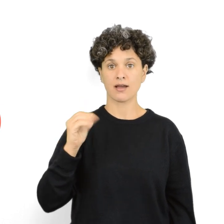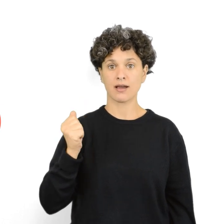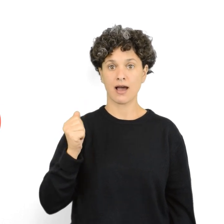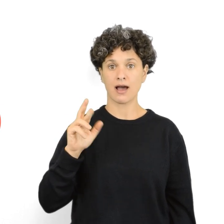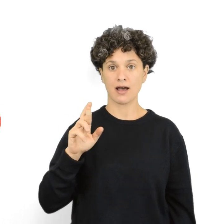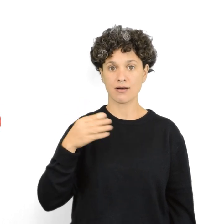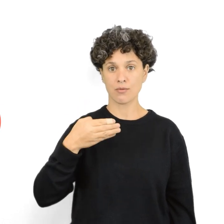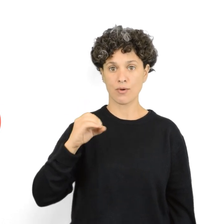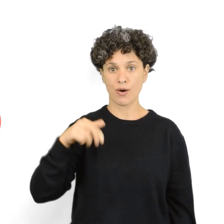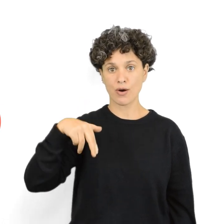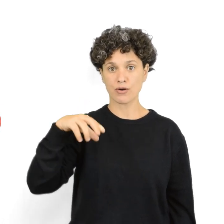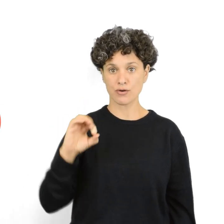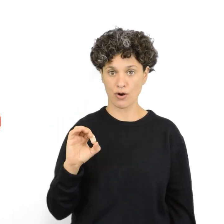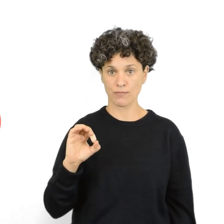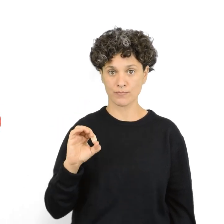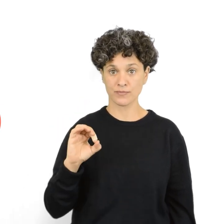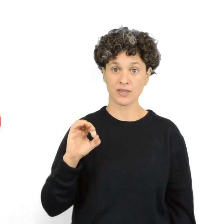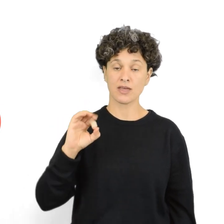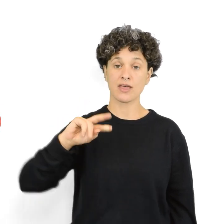Ejemplo, molécula de dióxido de carbono.